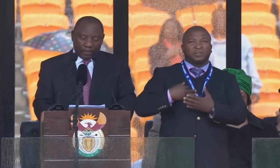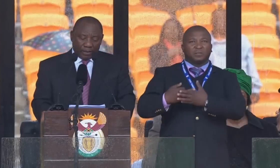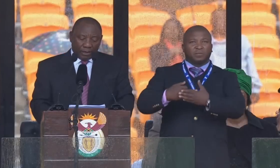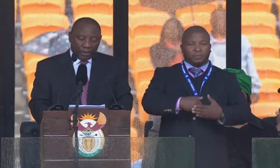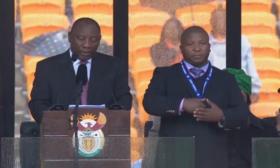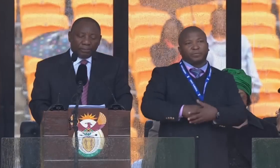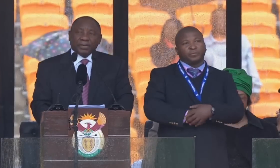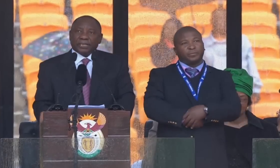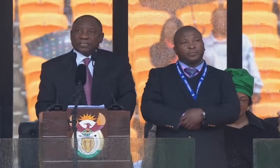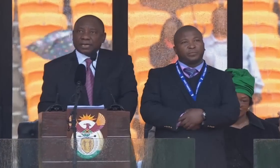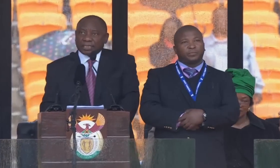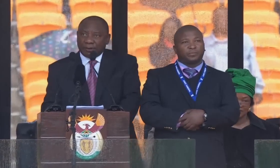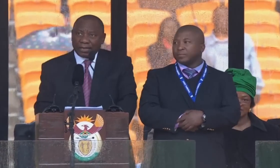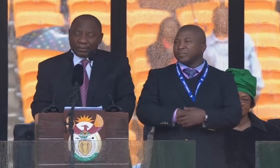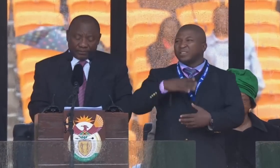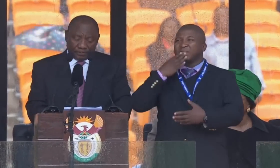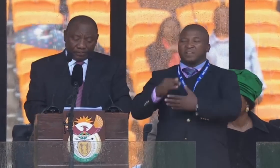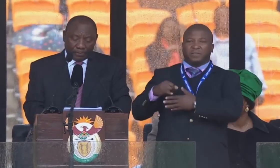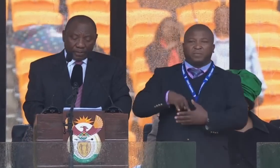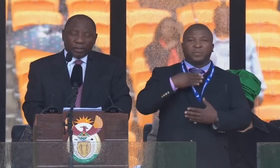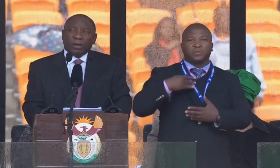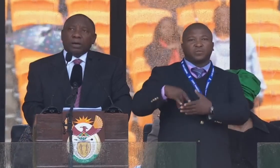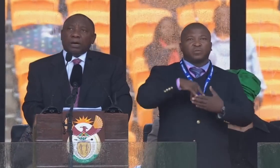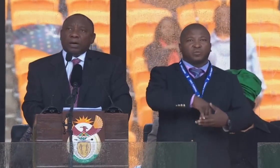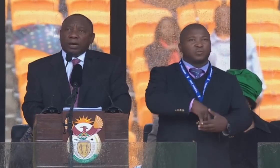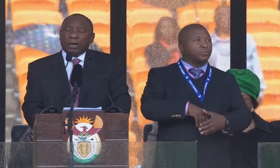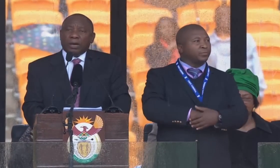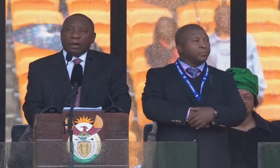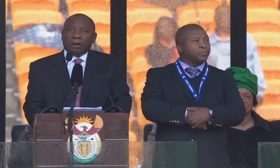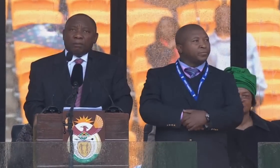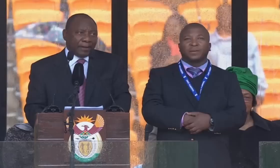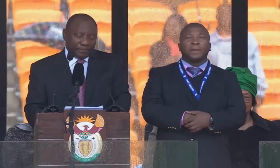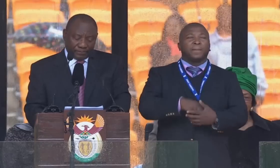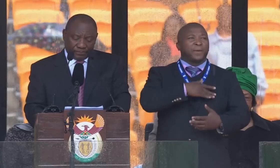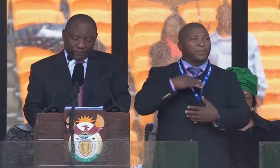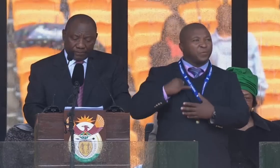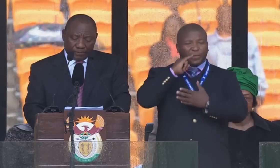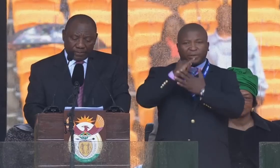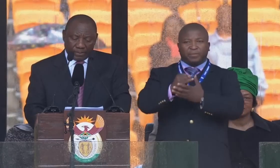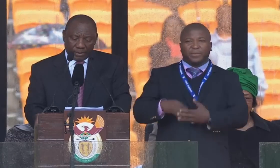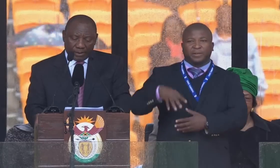Hoje é um novo dia de um novo tempo